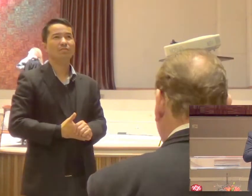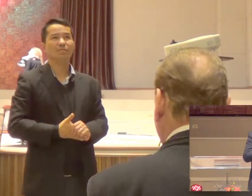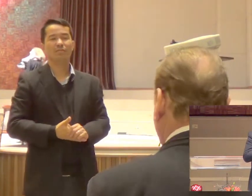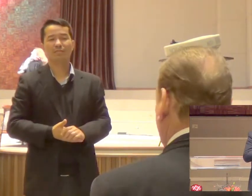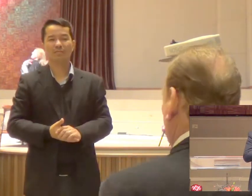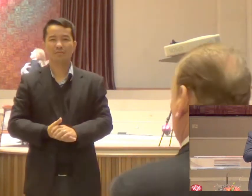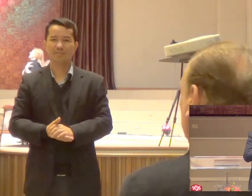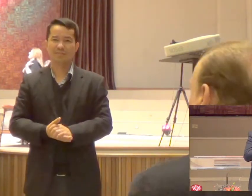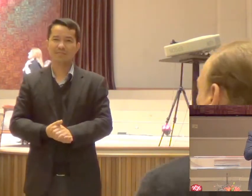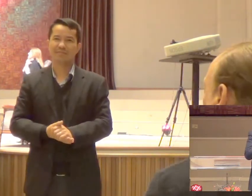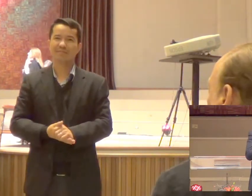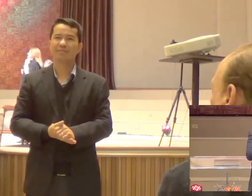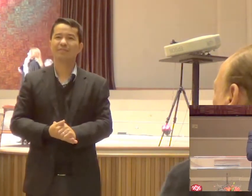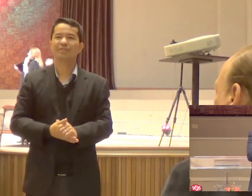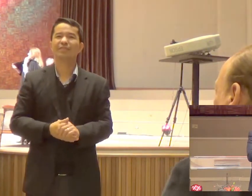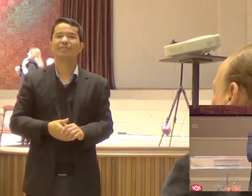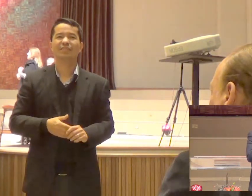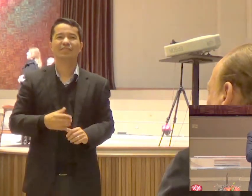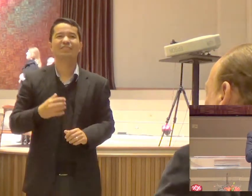Eu vou sentir Muita falta De vocês